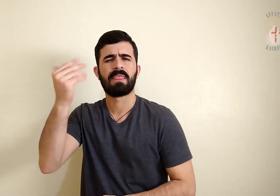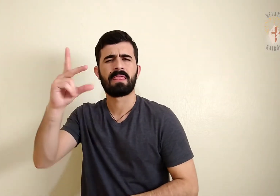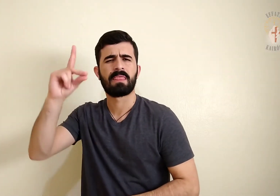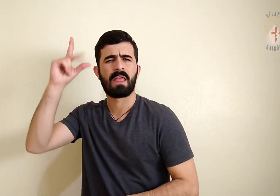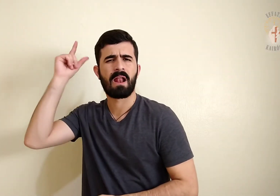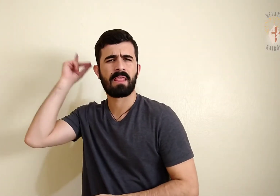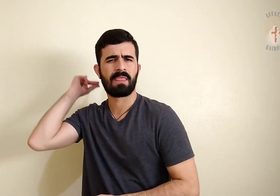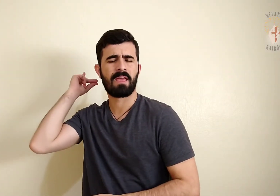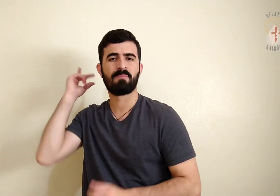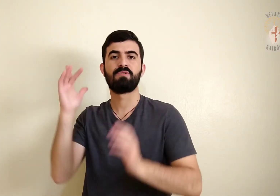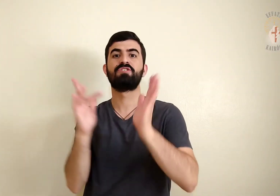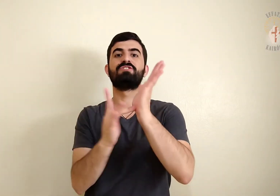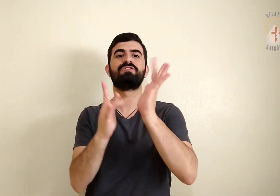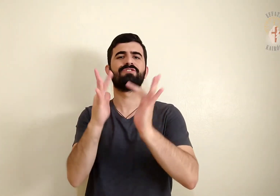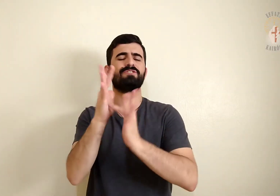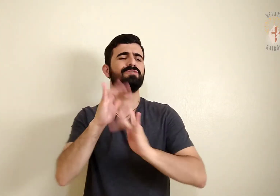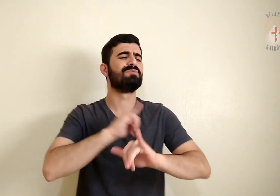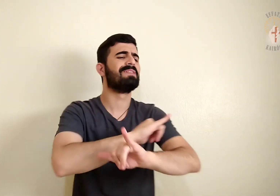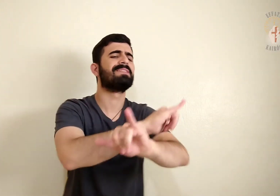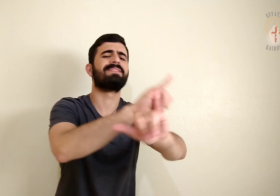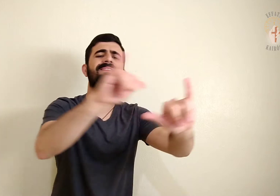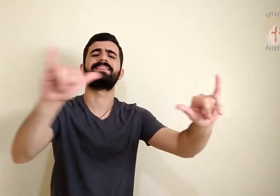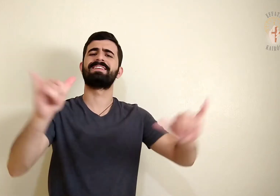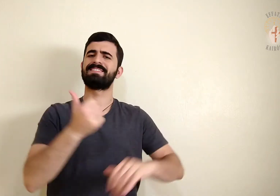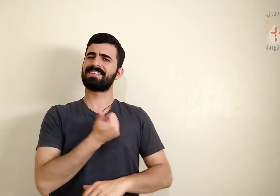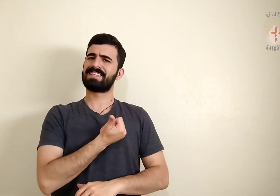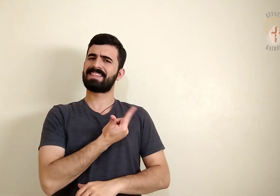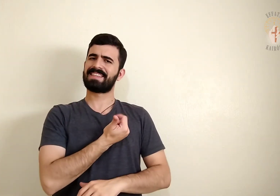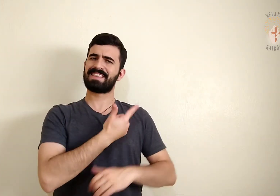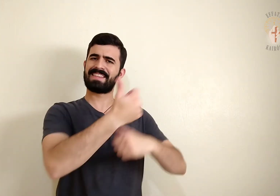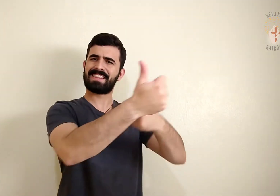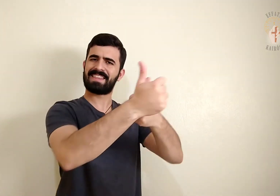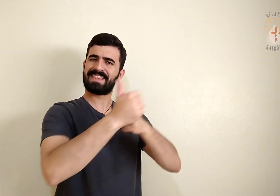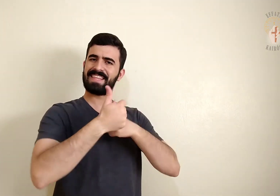Naquele tempo, disse Jesus aos seus discípulos,